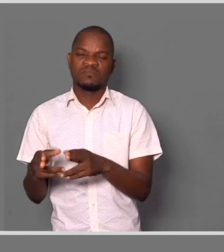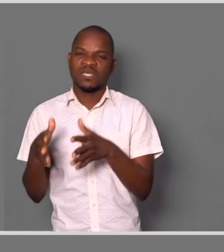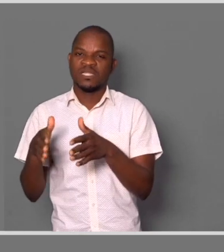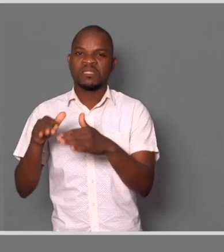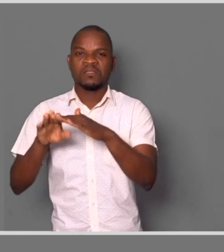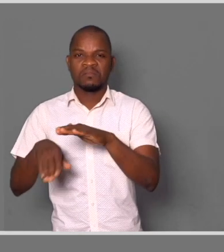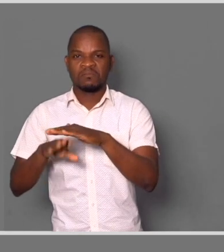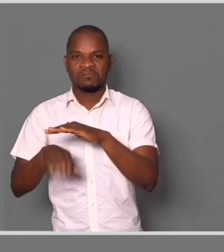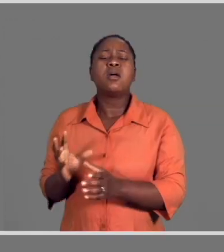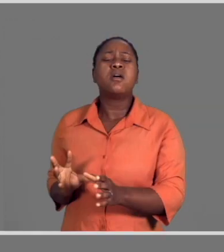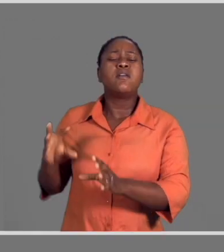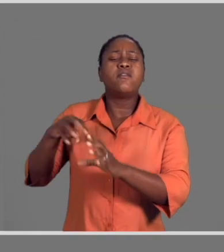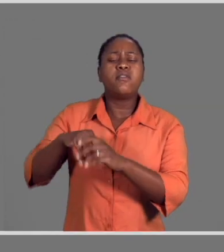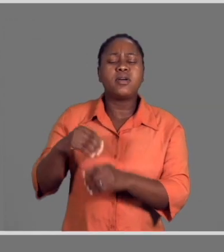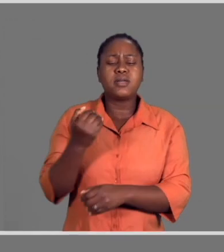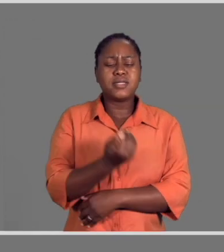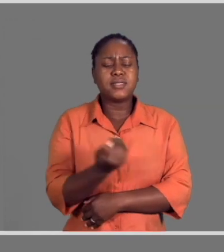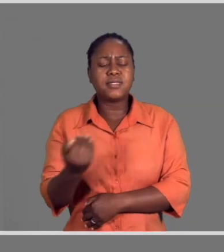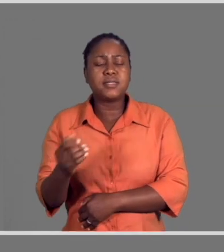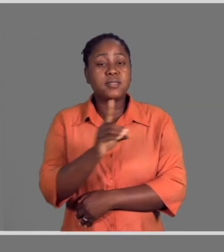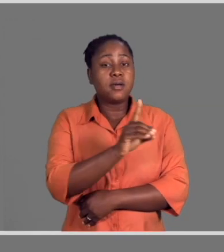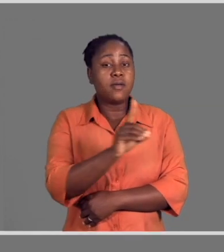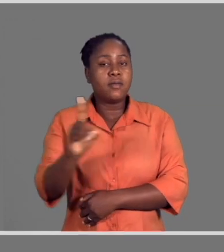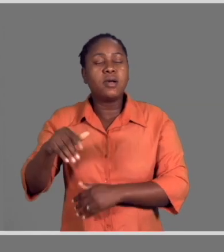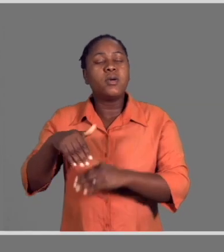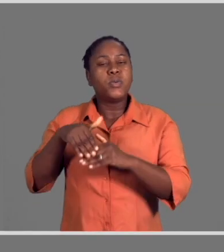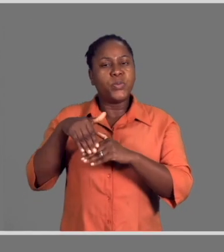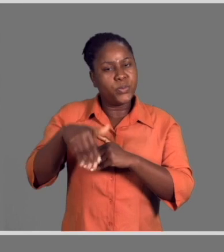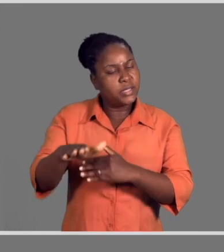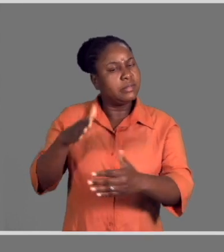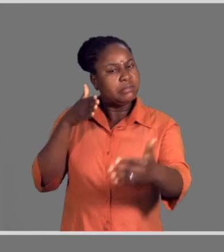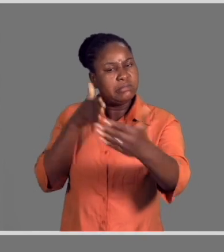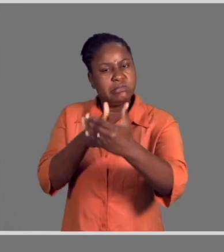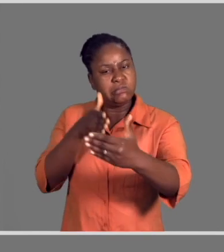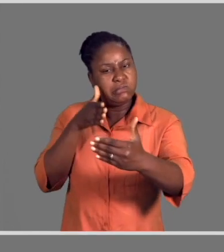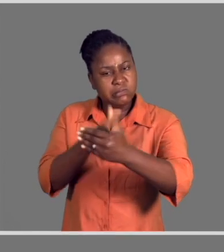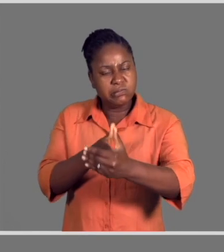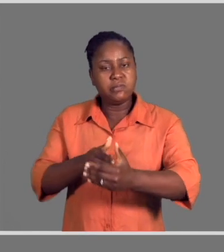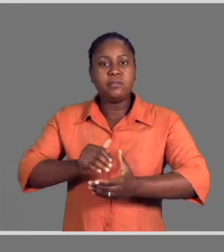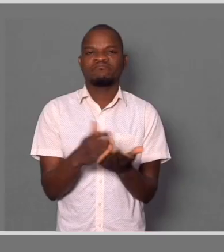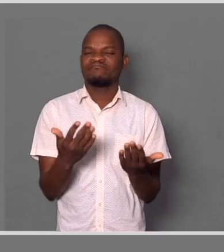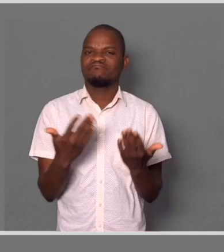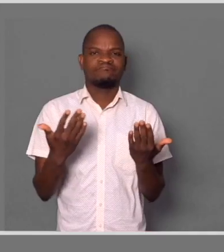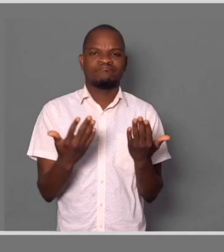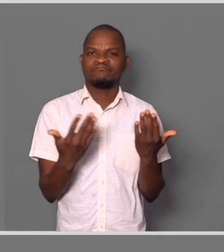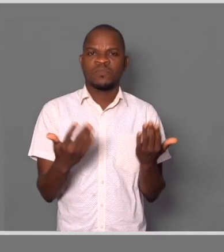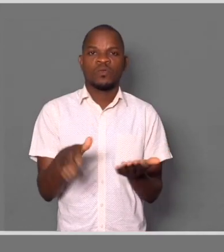dos livros. A inclusão das crianças com deficiência continua a ser uma das maiores barreiras. Mesmo em centros